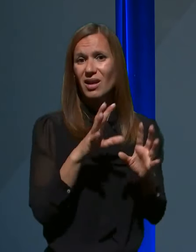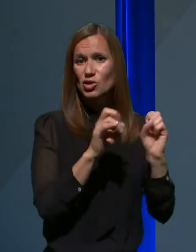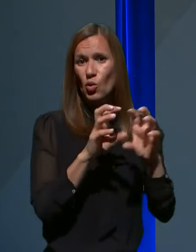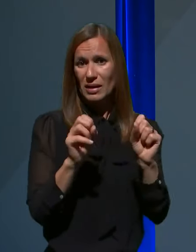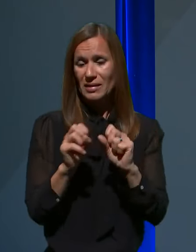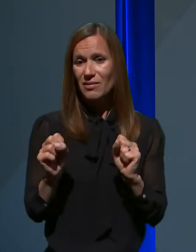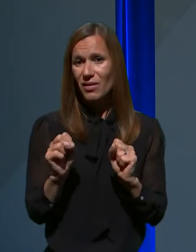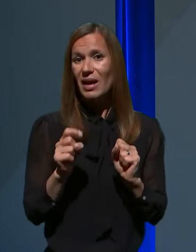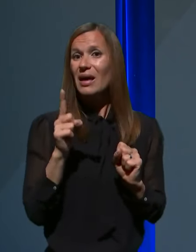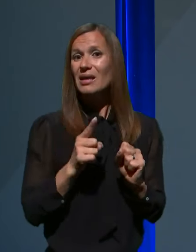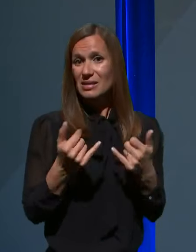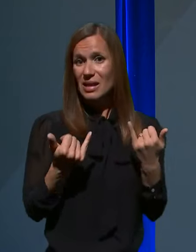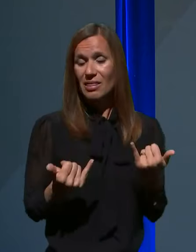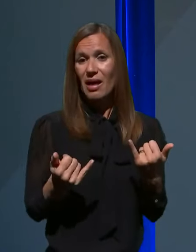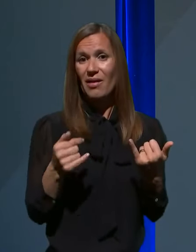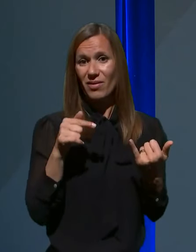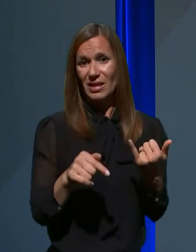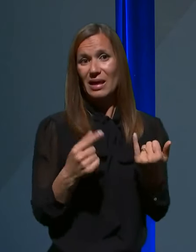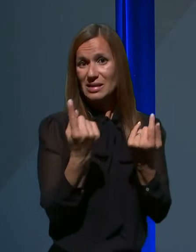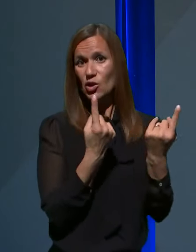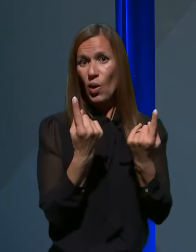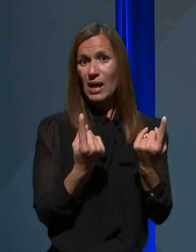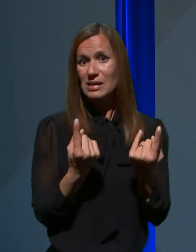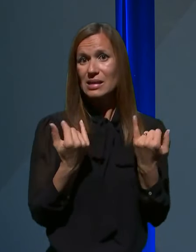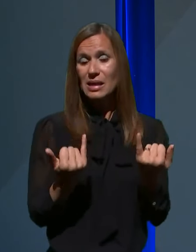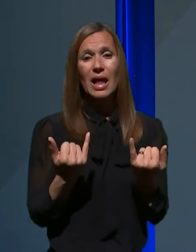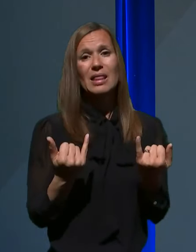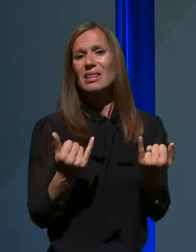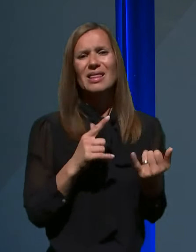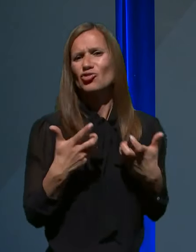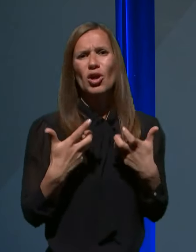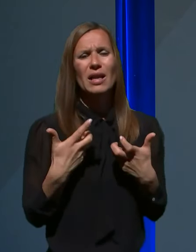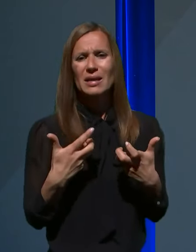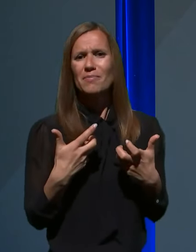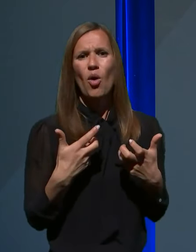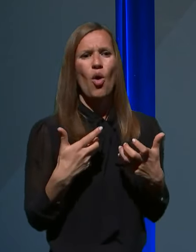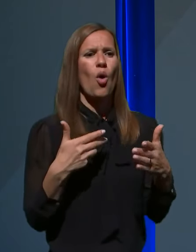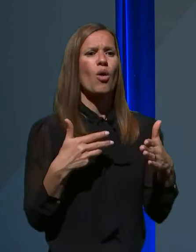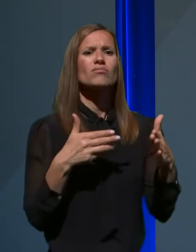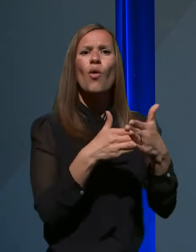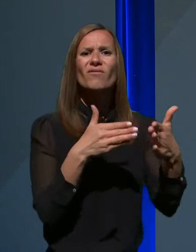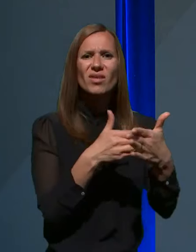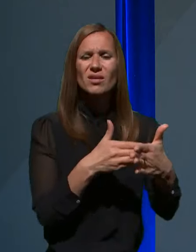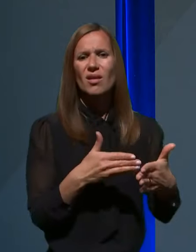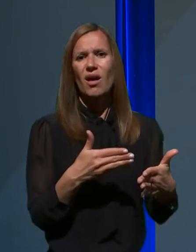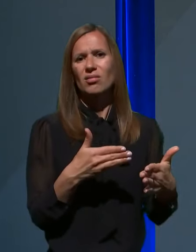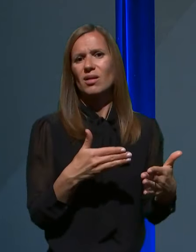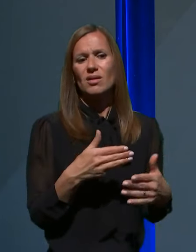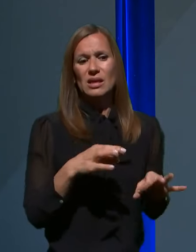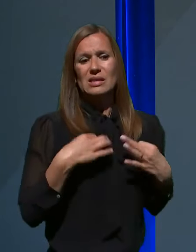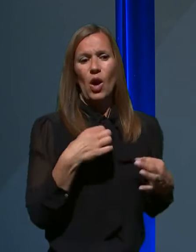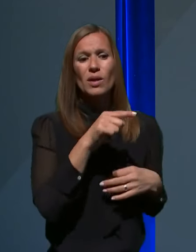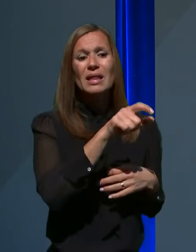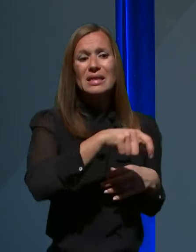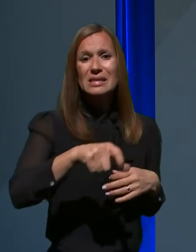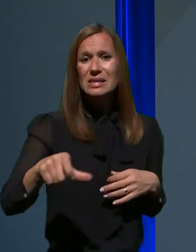mi v teh razmerah sveda ne želimo onemogočati prvič zdravljenja vsem tistim, ki